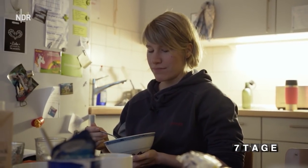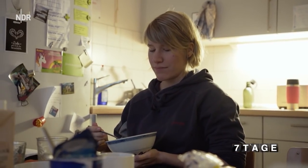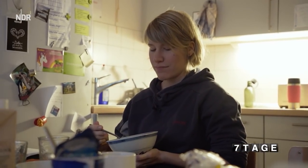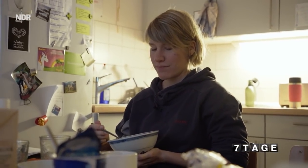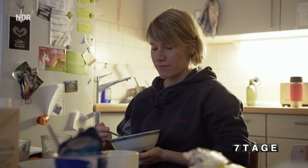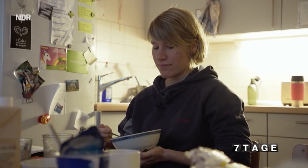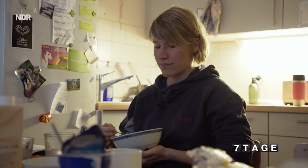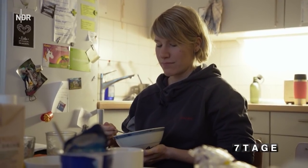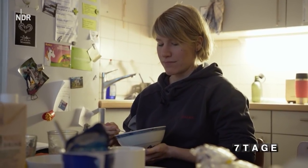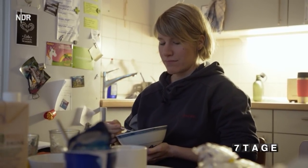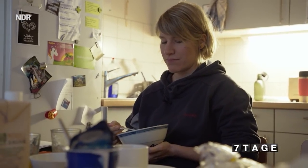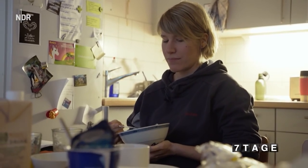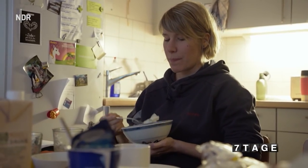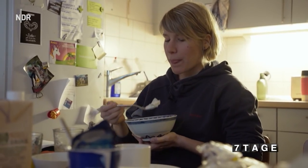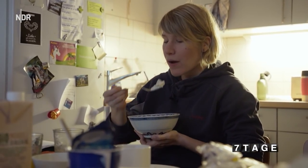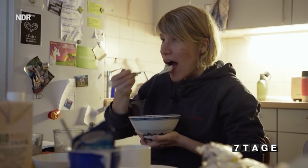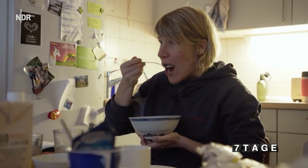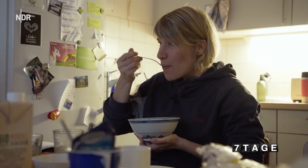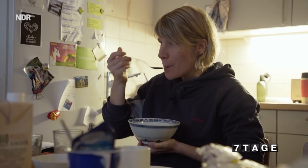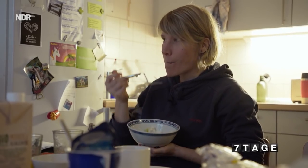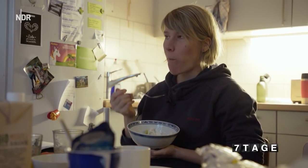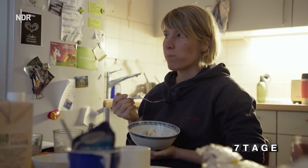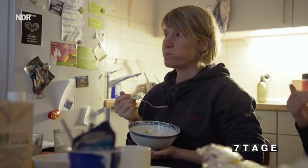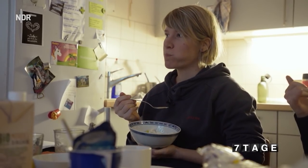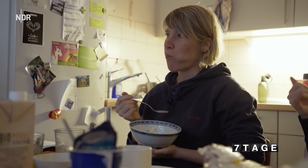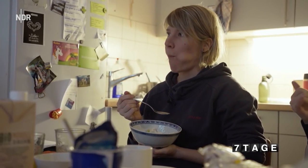Gehörlosenwelt, wo alles so auch zu meinen Bedürfnissen passt.